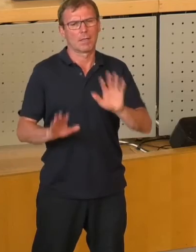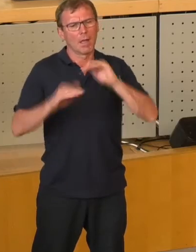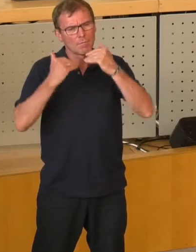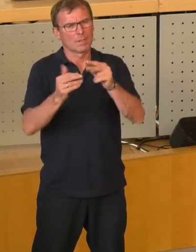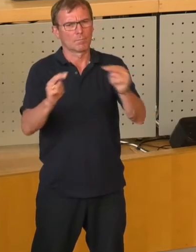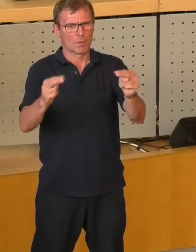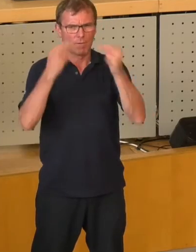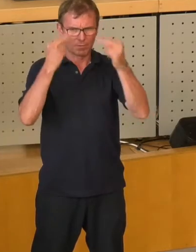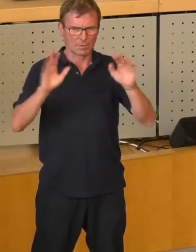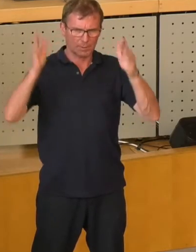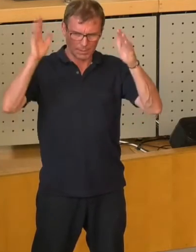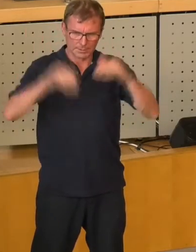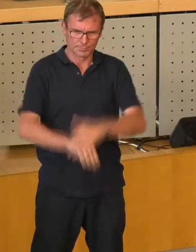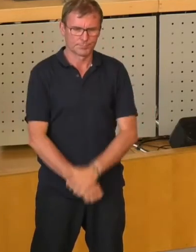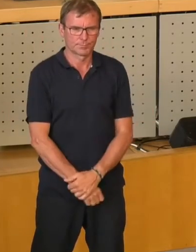Aufmerksamkeit.